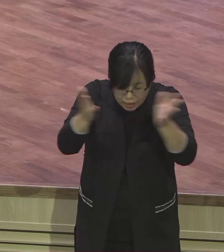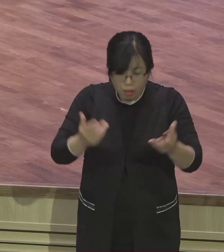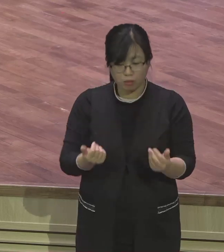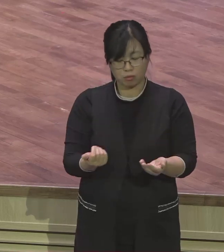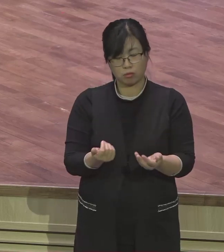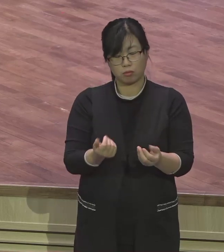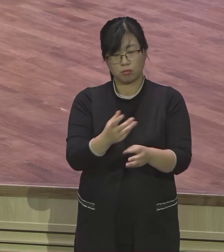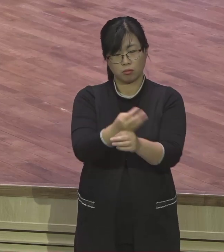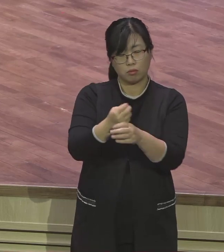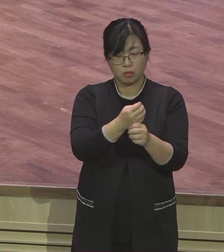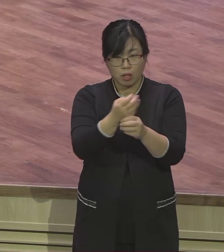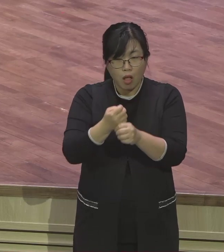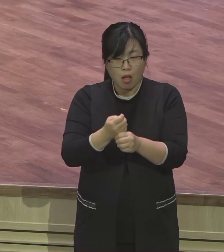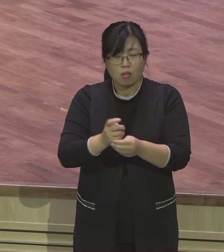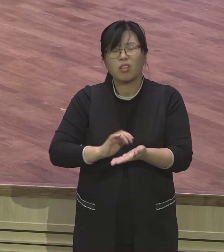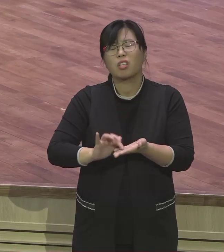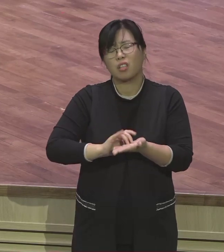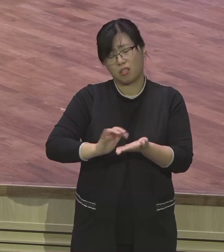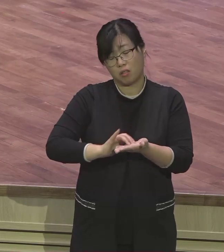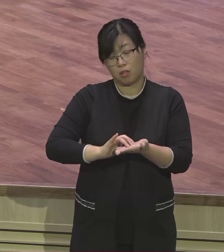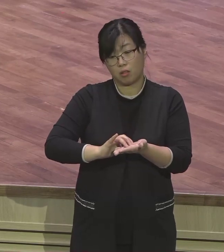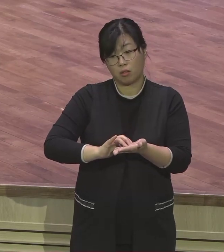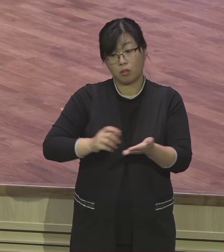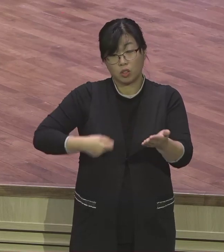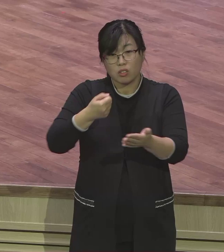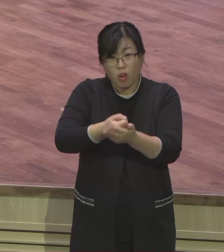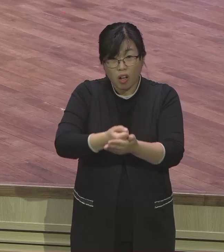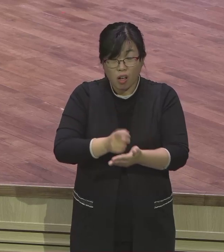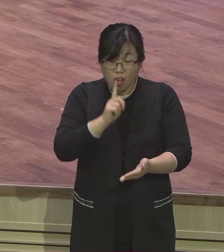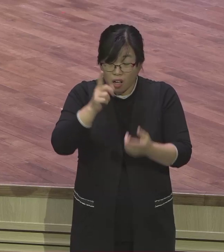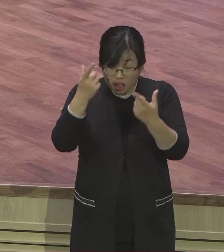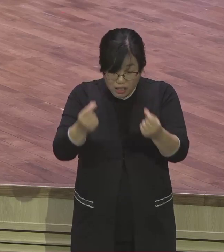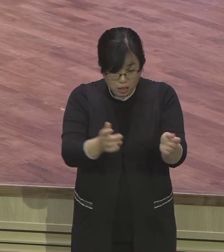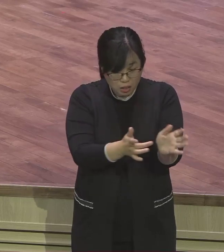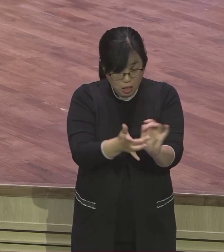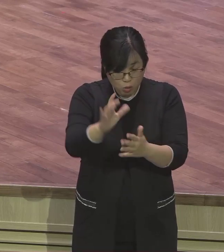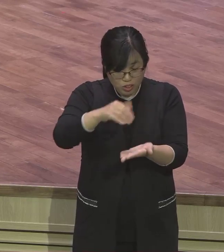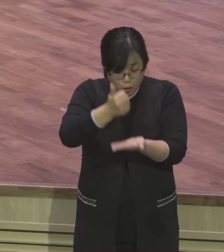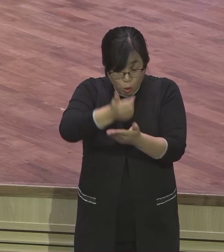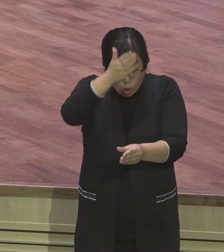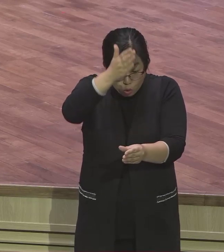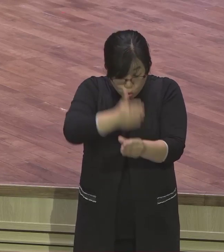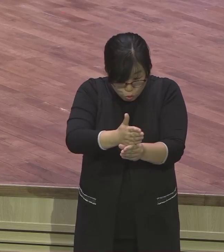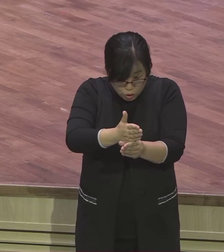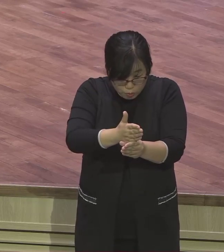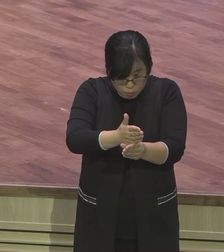믿든 안 믿든 다 전부 다 하나님께서 역사에 주관하고 계신단 말이에요. 그 속에 있다 이 말이에요. 그러니까